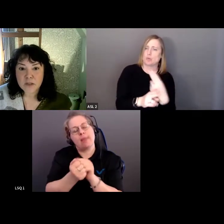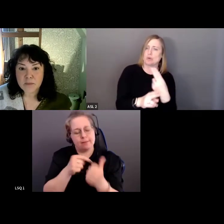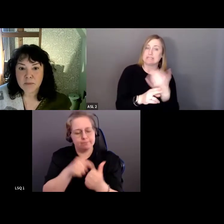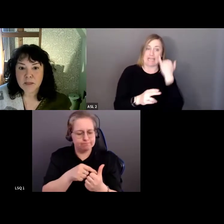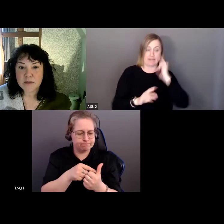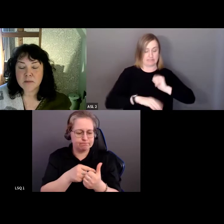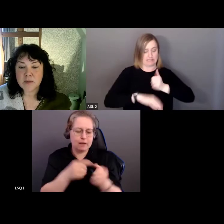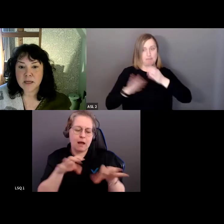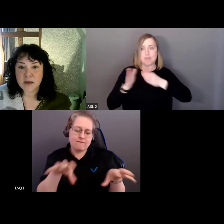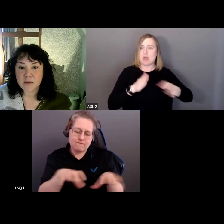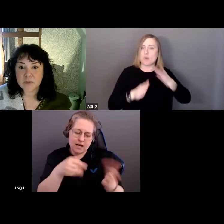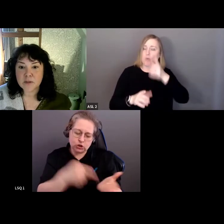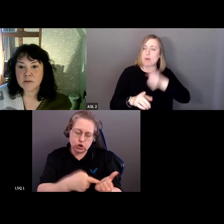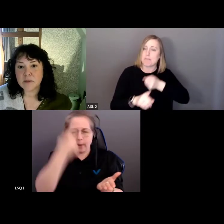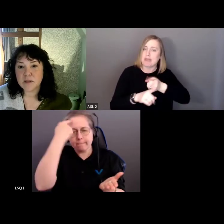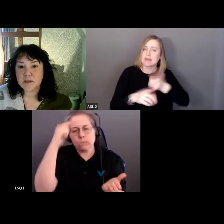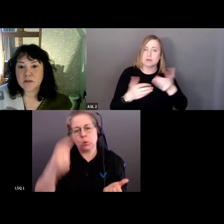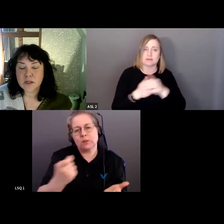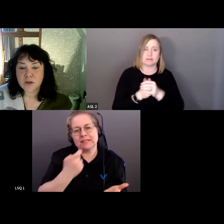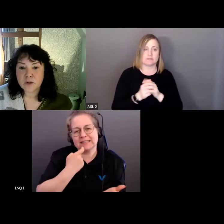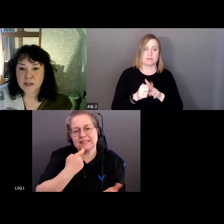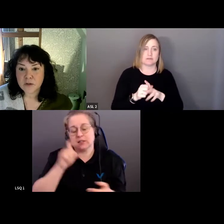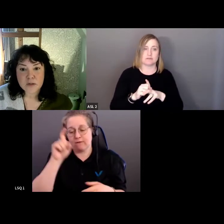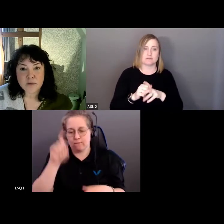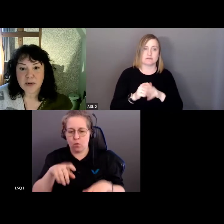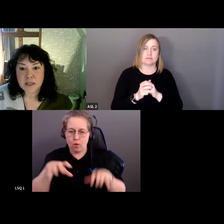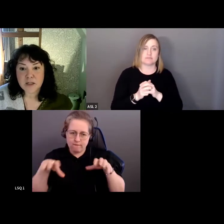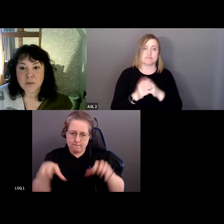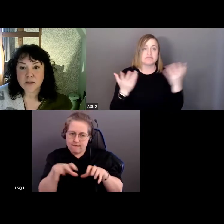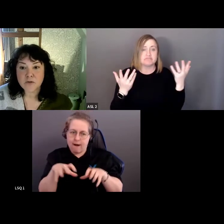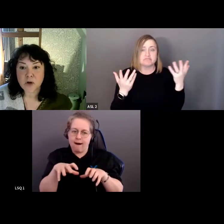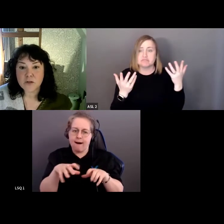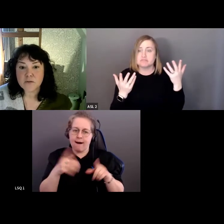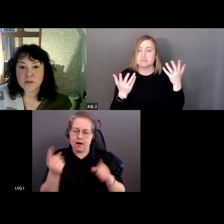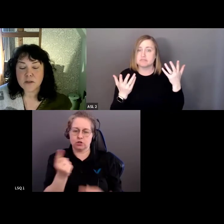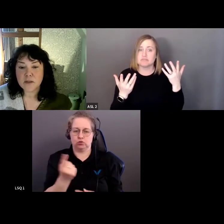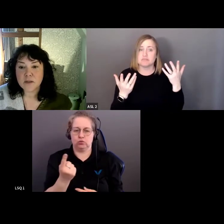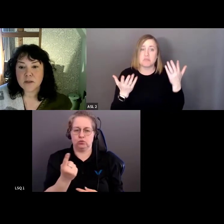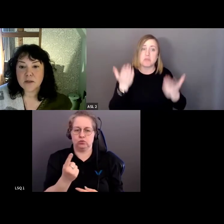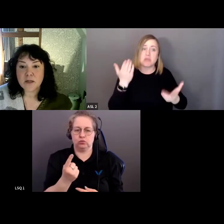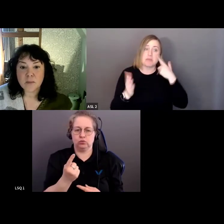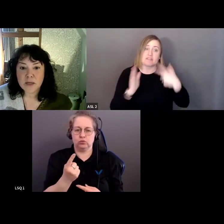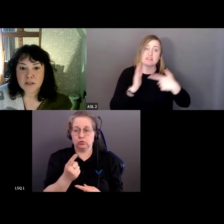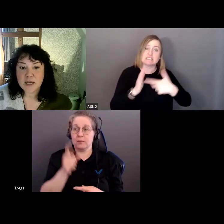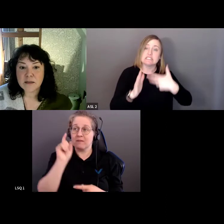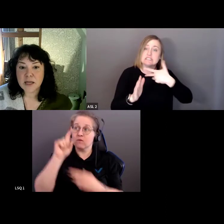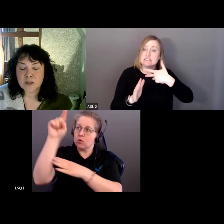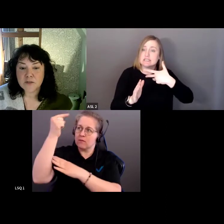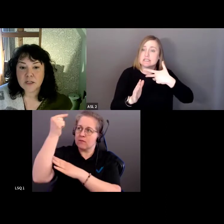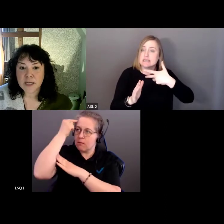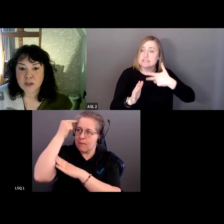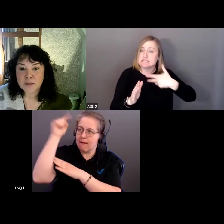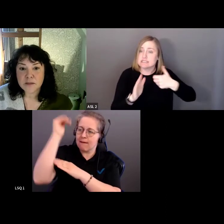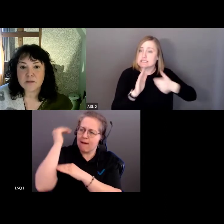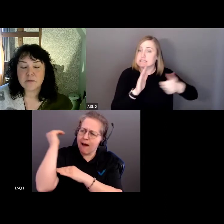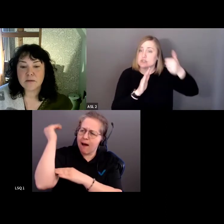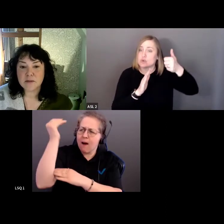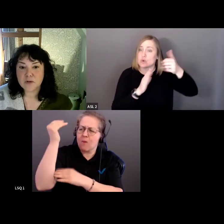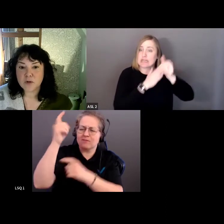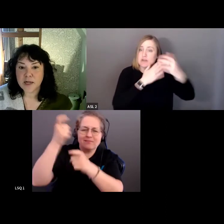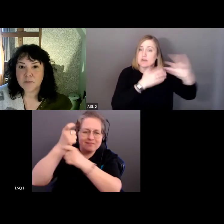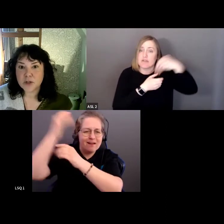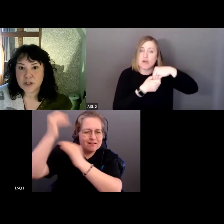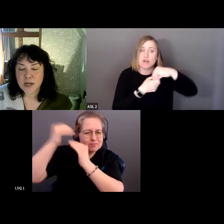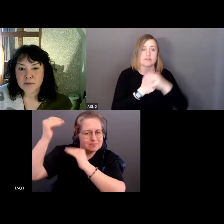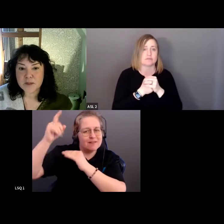Il faut que ces engagements soient pris. Les hauts dirigeants doivent participer, doivent s